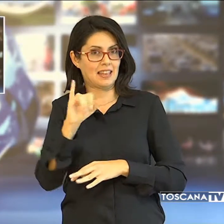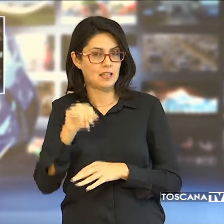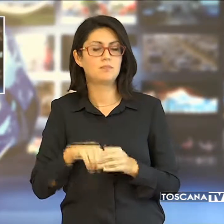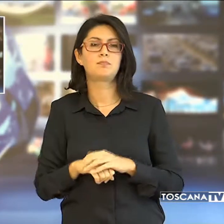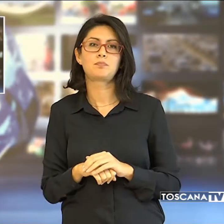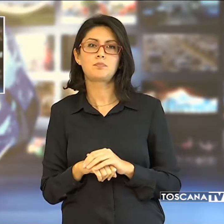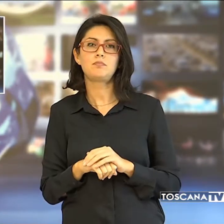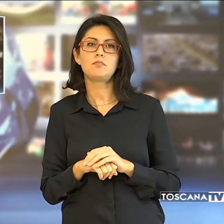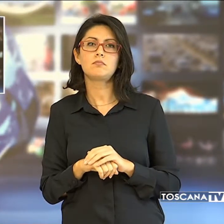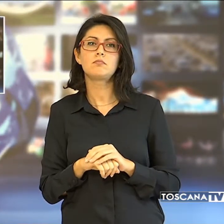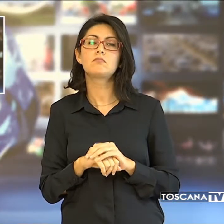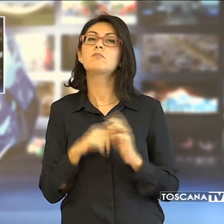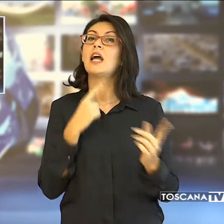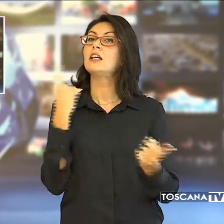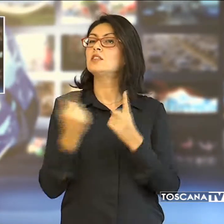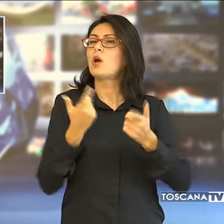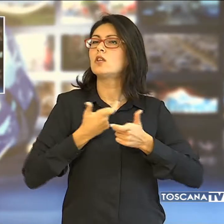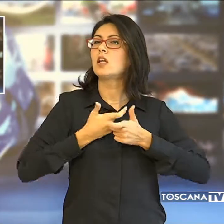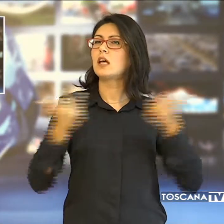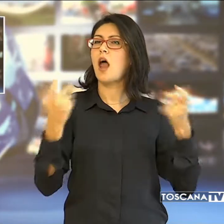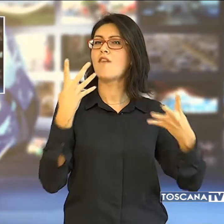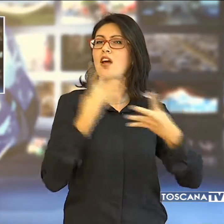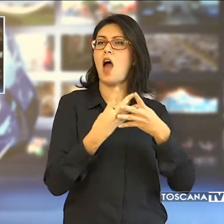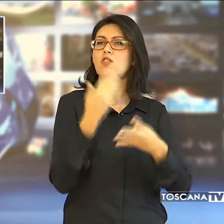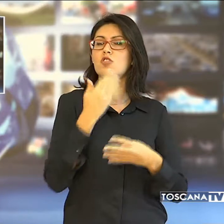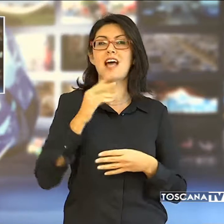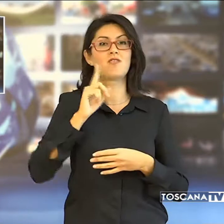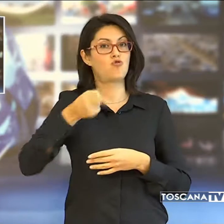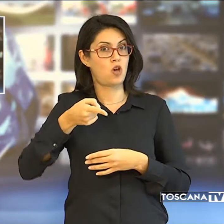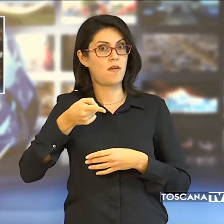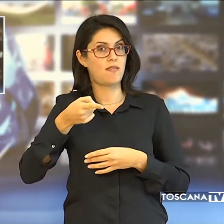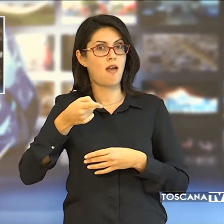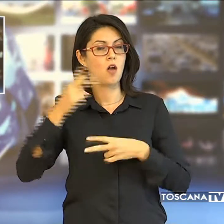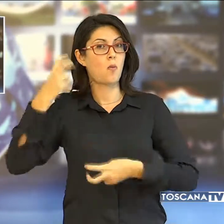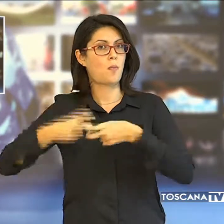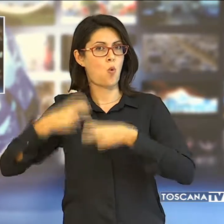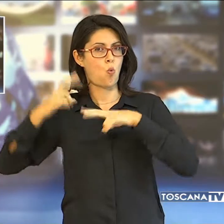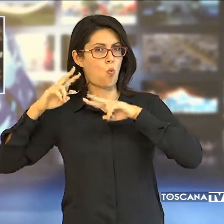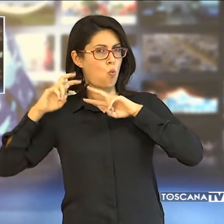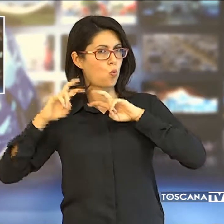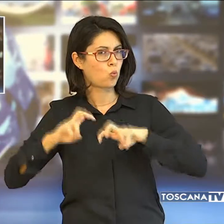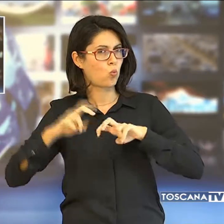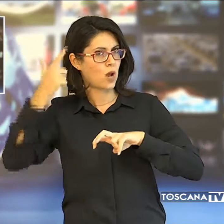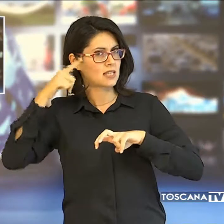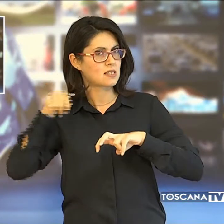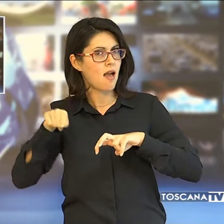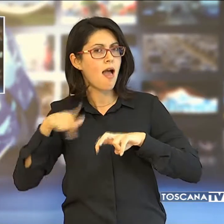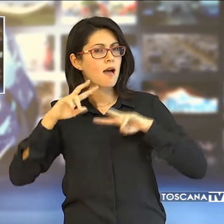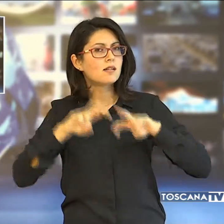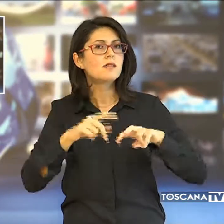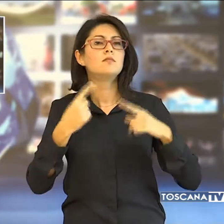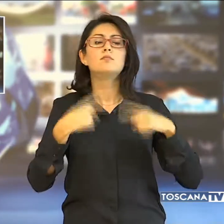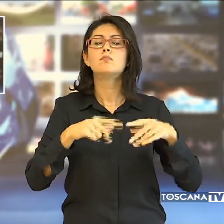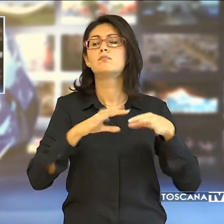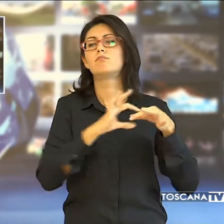I gravi fatti del cacere di San Gimignano, su cui indaga la procura senese, sono motivo di